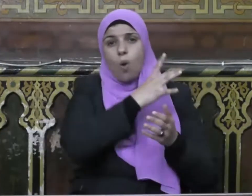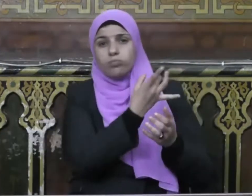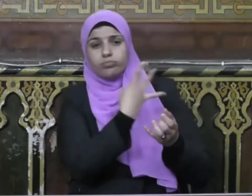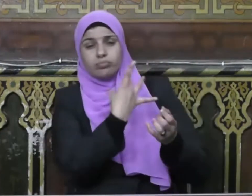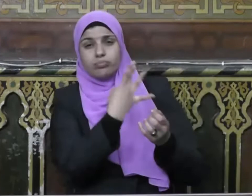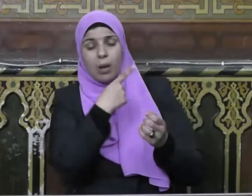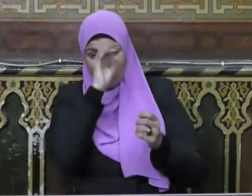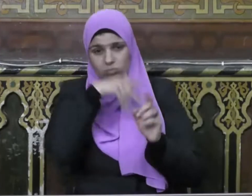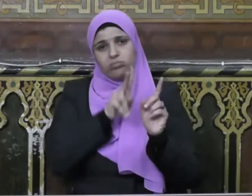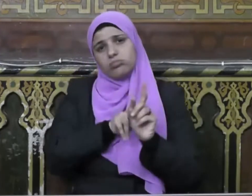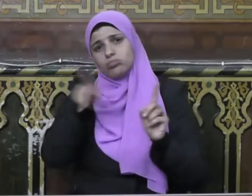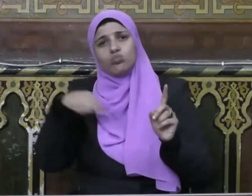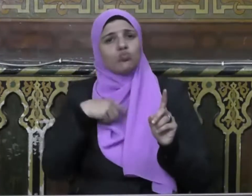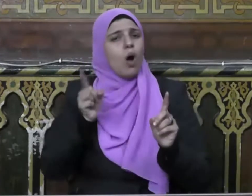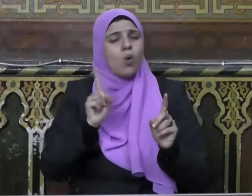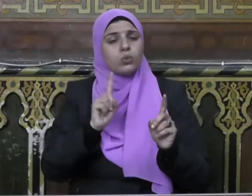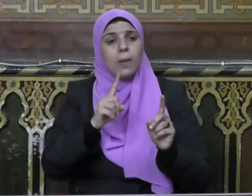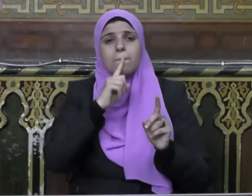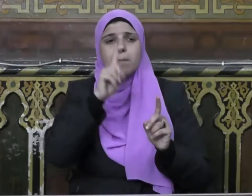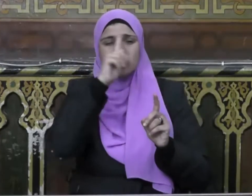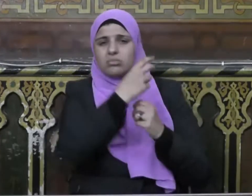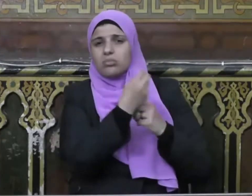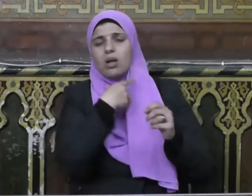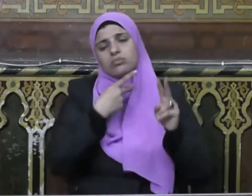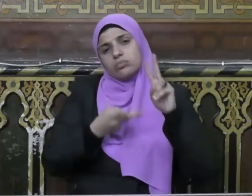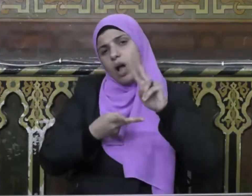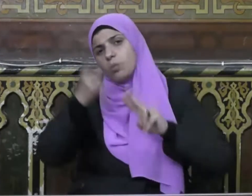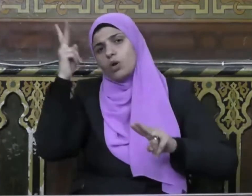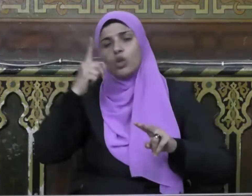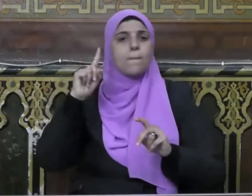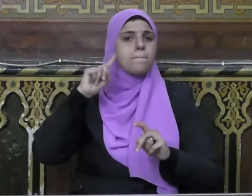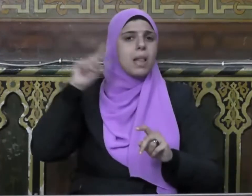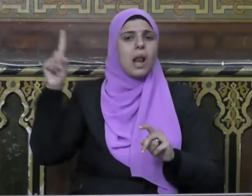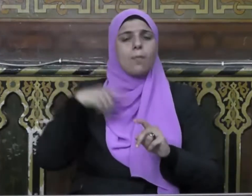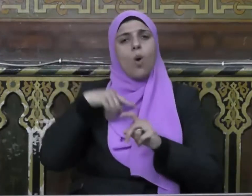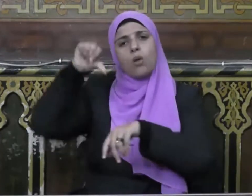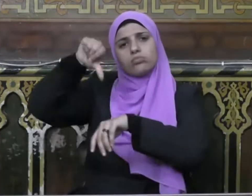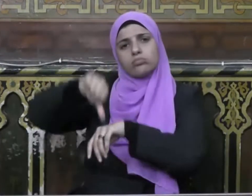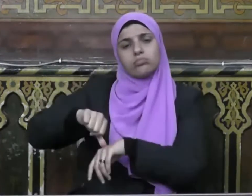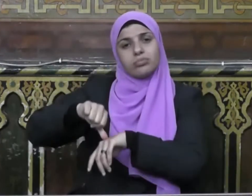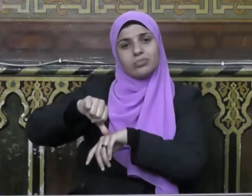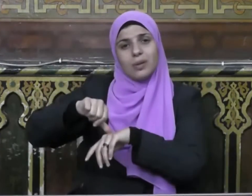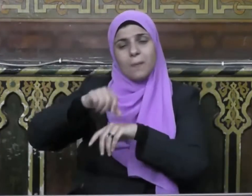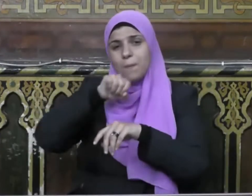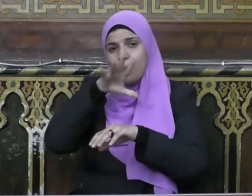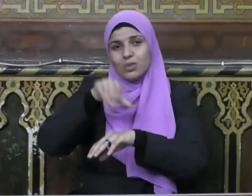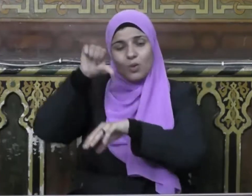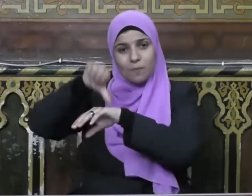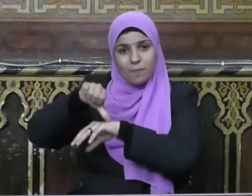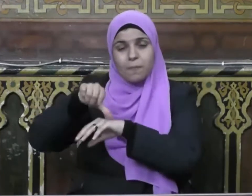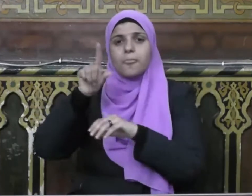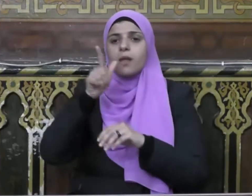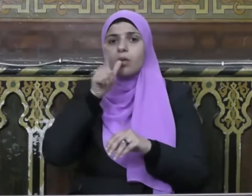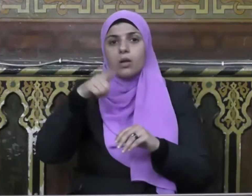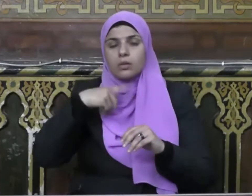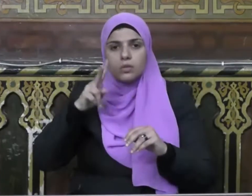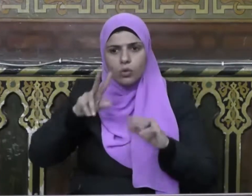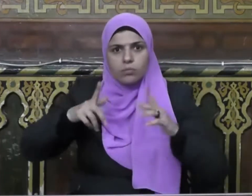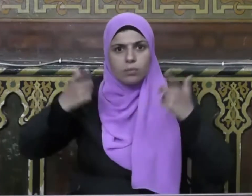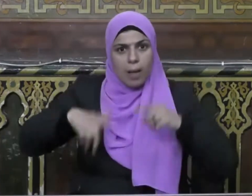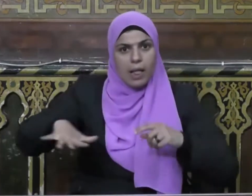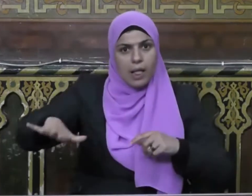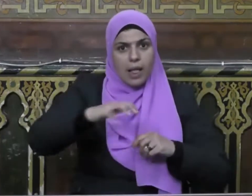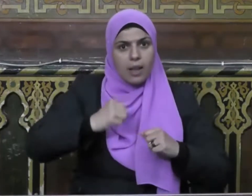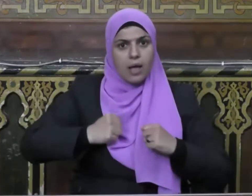قومك أخرجون ما خرجت وعندما هاجر صلى الله عليه وسلم إلى المدينة المنورة